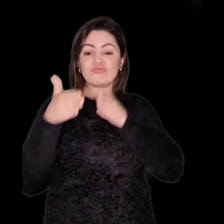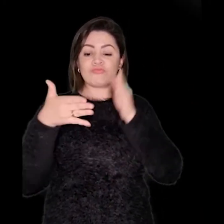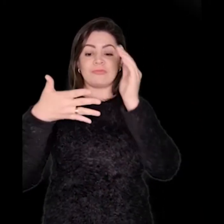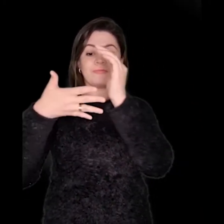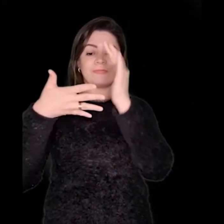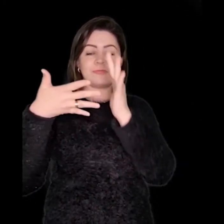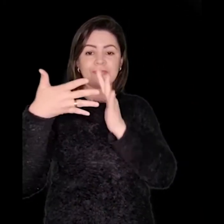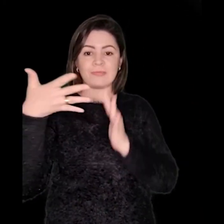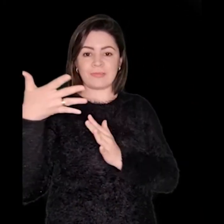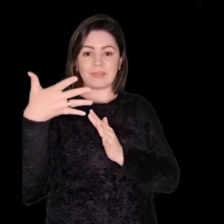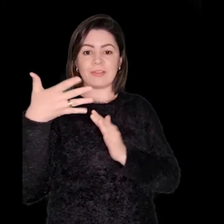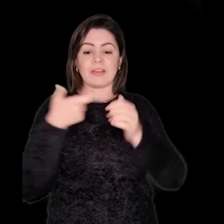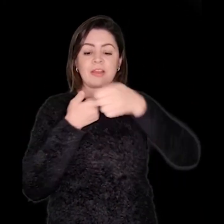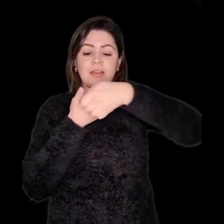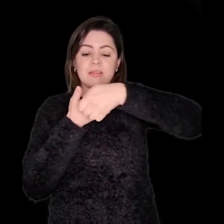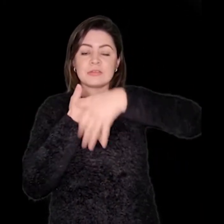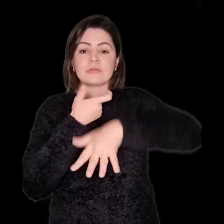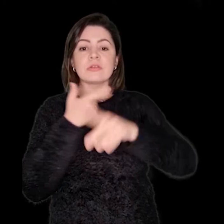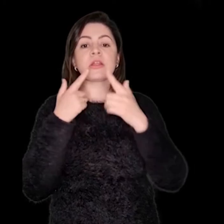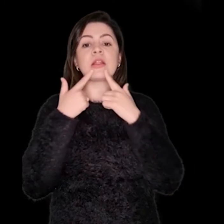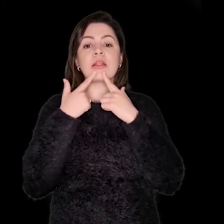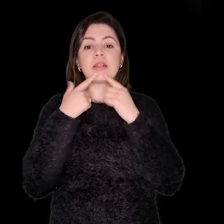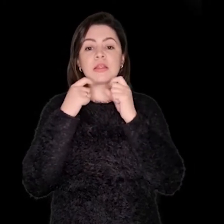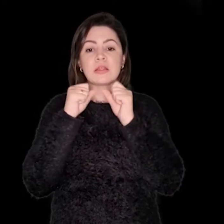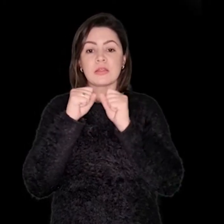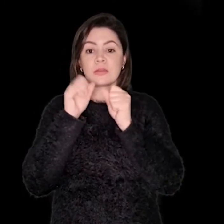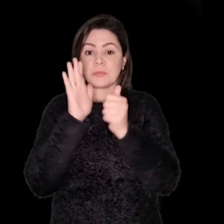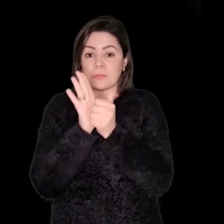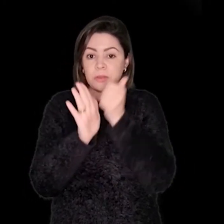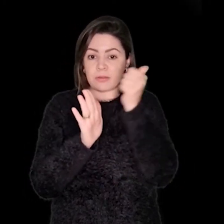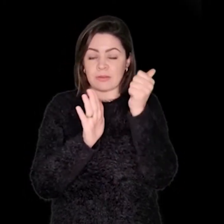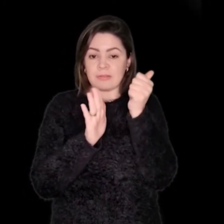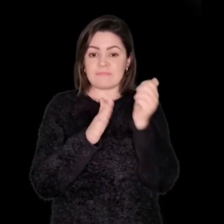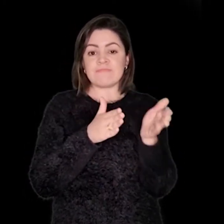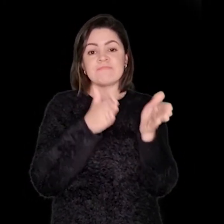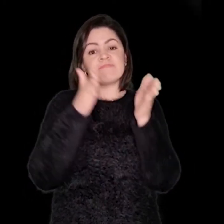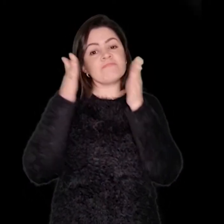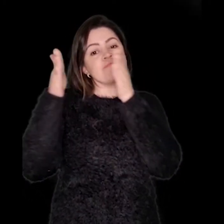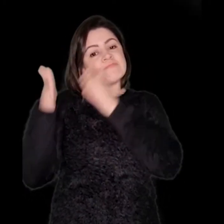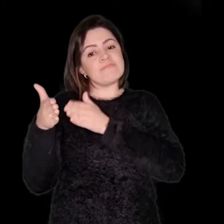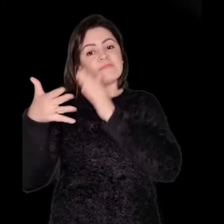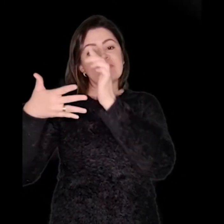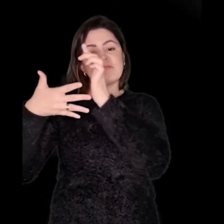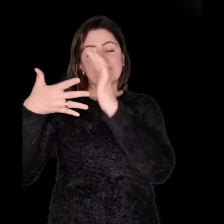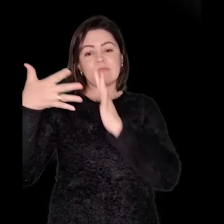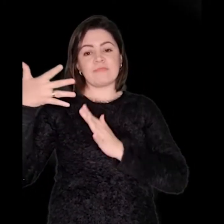sinais Libras, primeira parte, e também segunda parte.